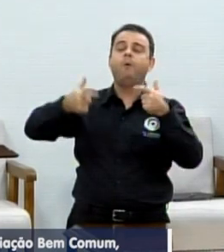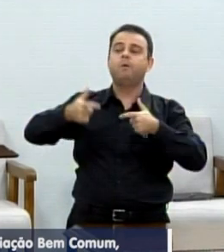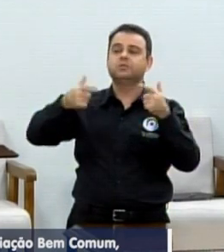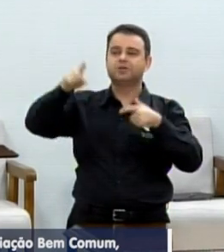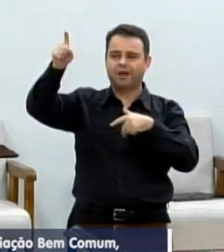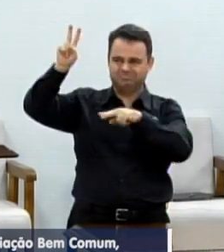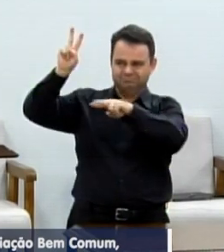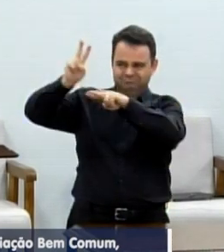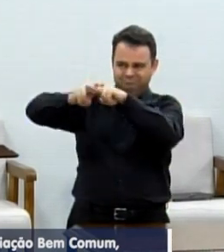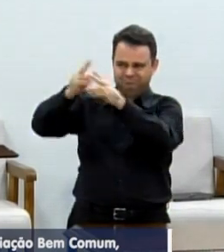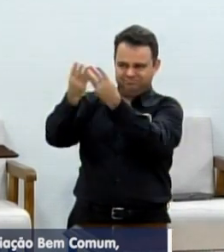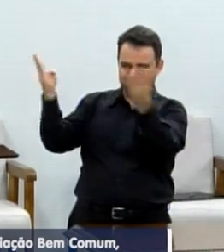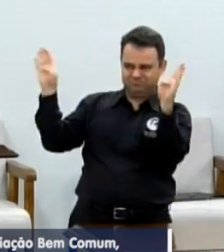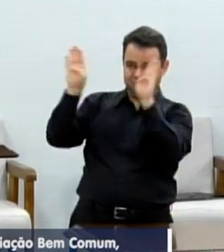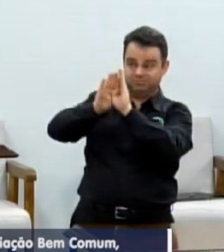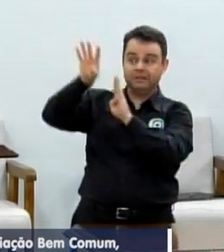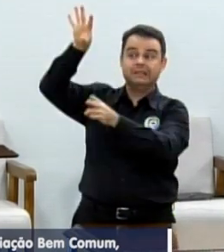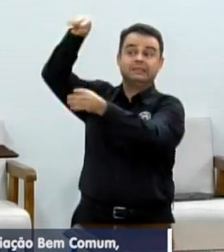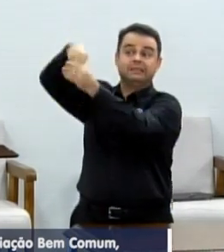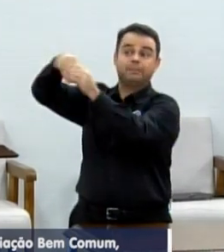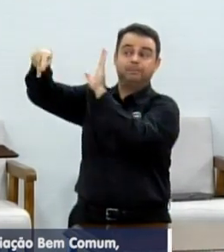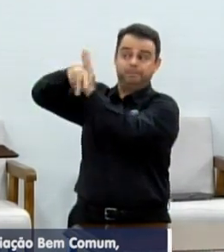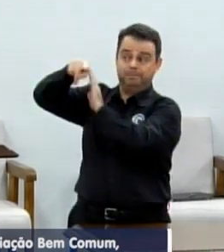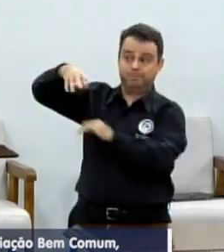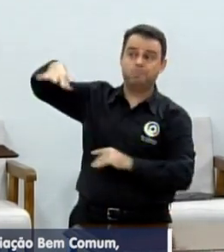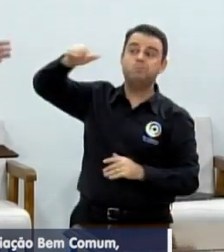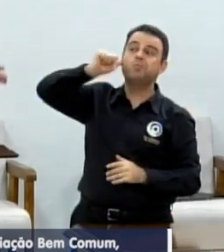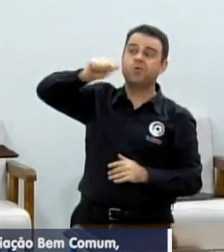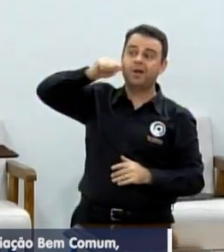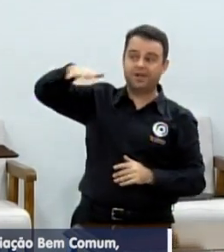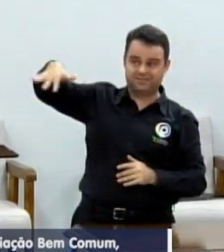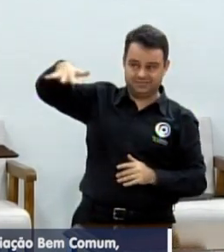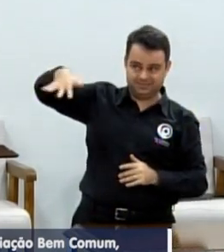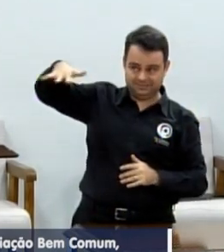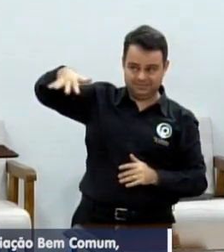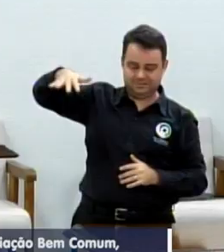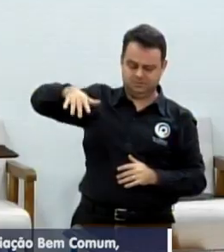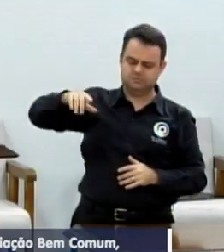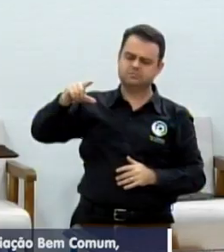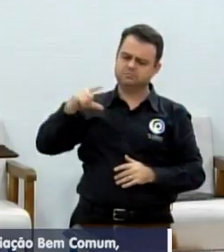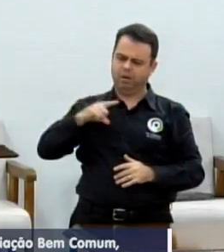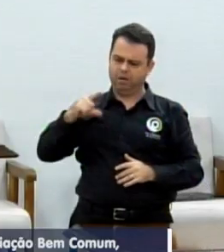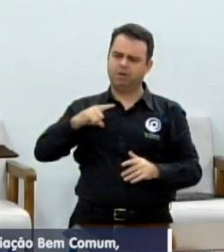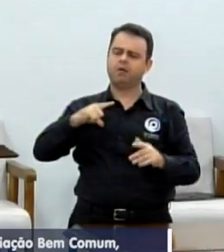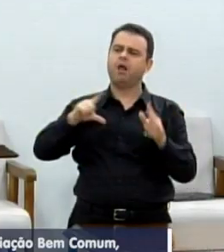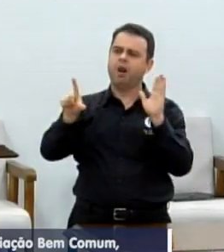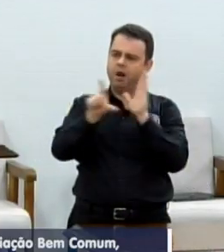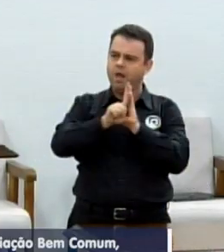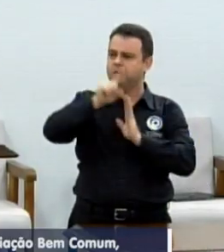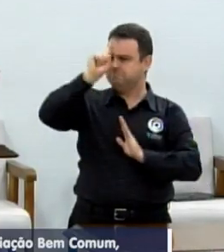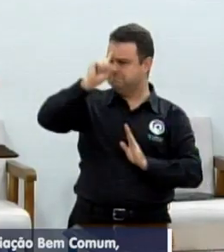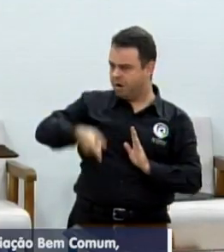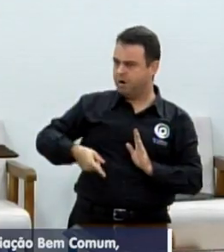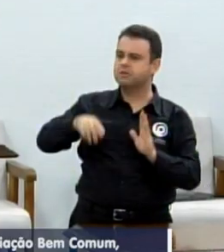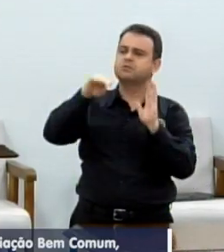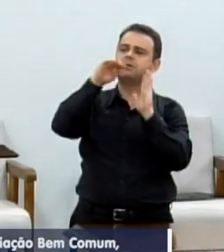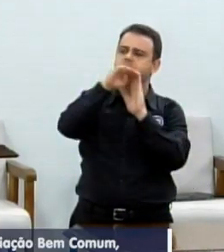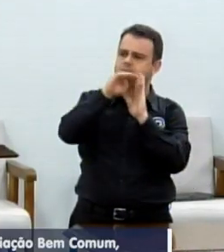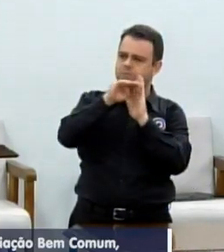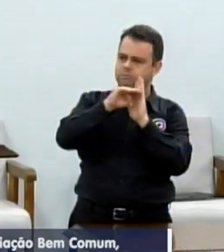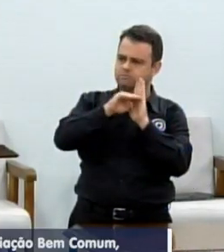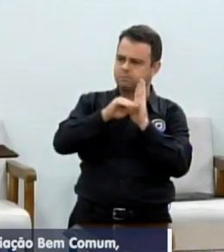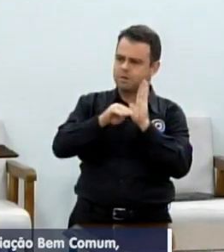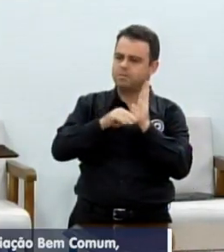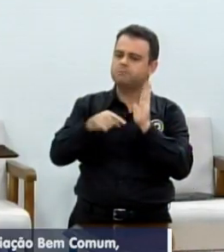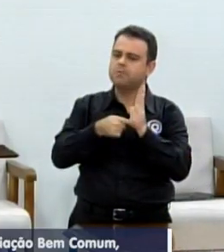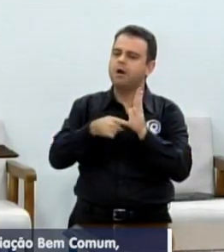as determinações do judiciário, dos programas de reinserção social, um programa que deu bom